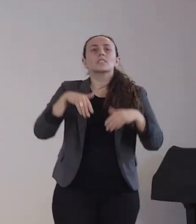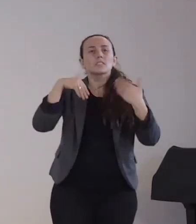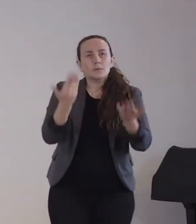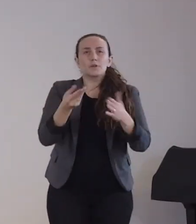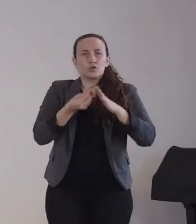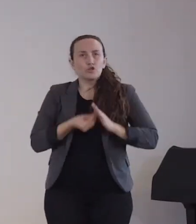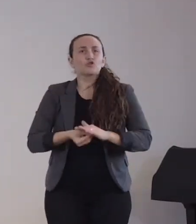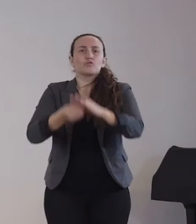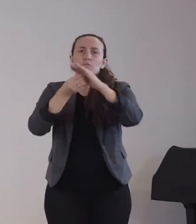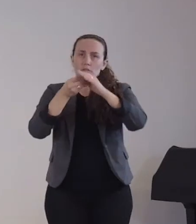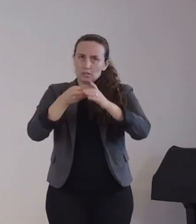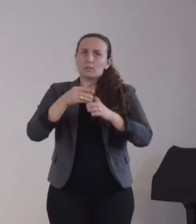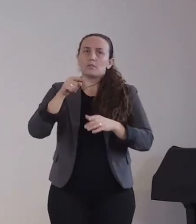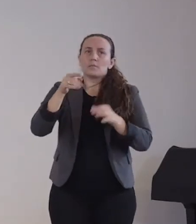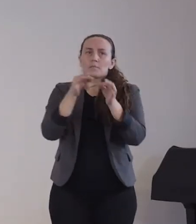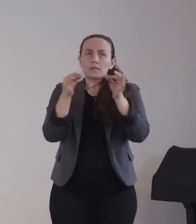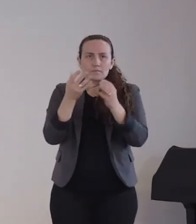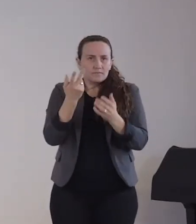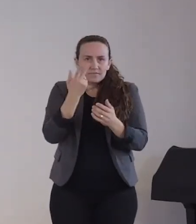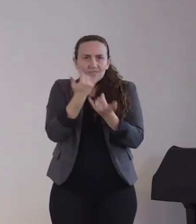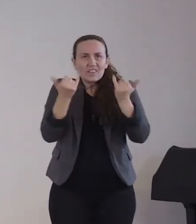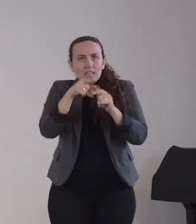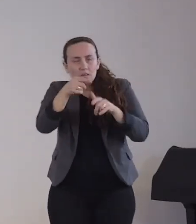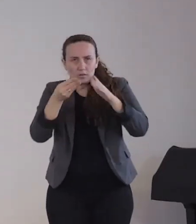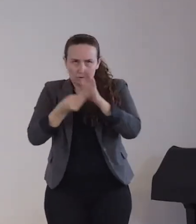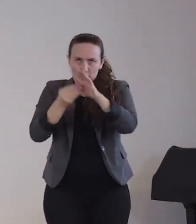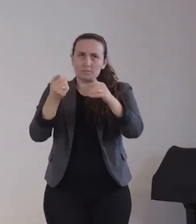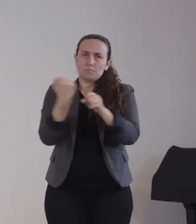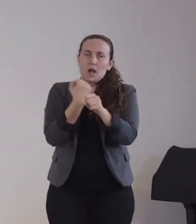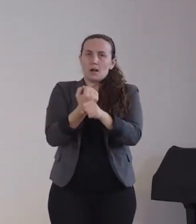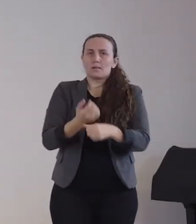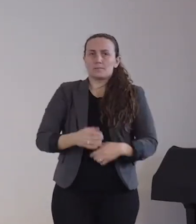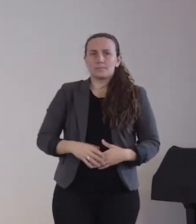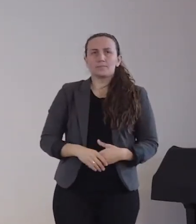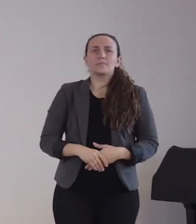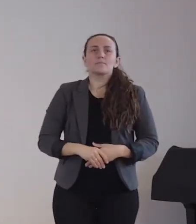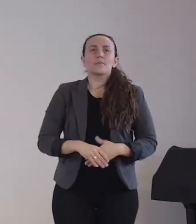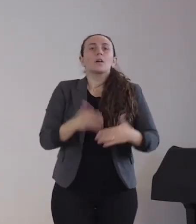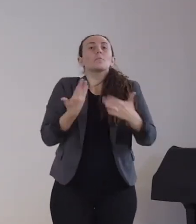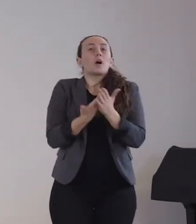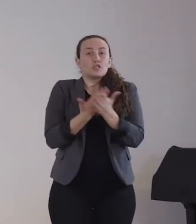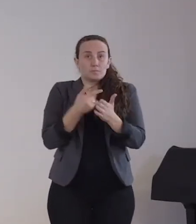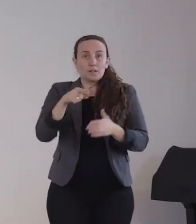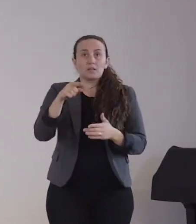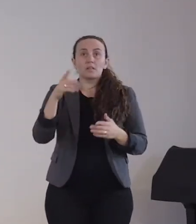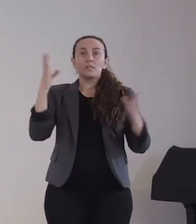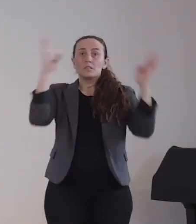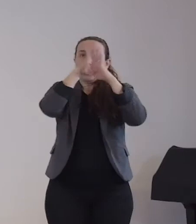wie bei allen Viruserkrankungen, also zum Beispiel die Sauerstoffgabe oder der Ausgleich von